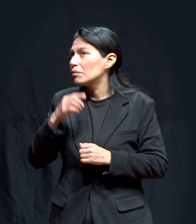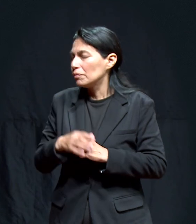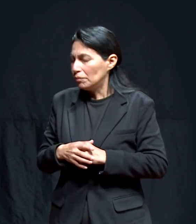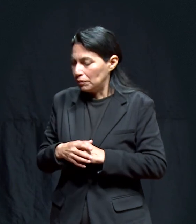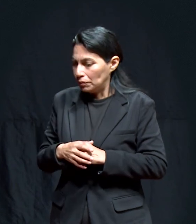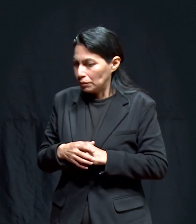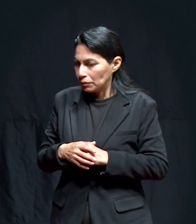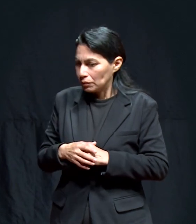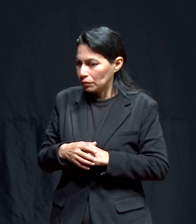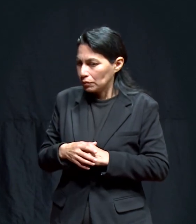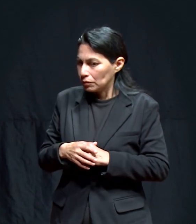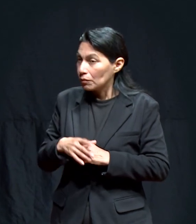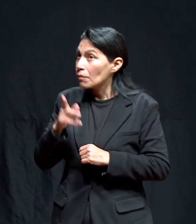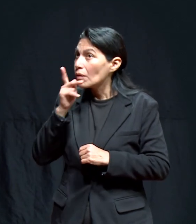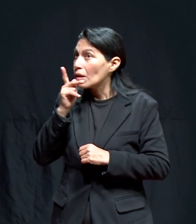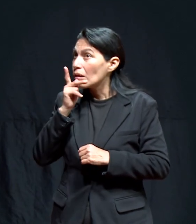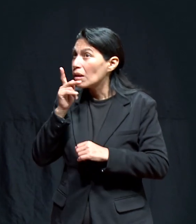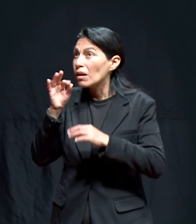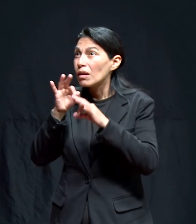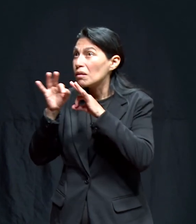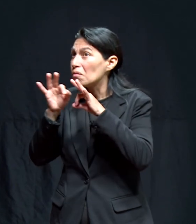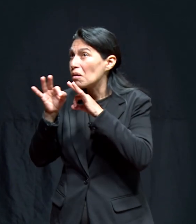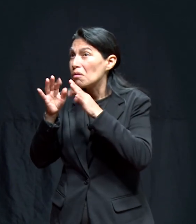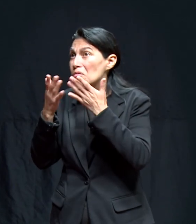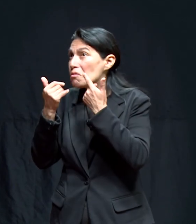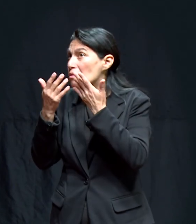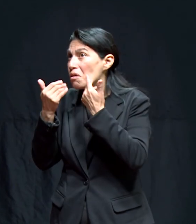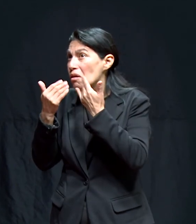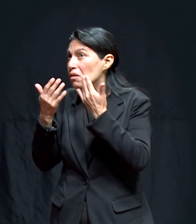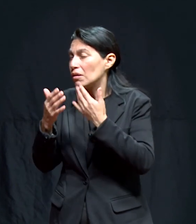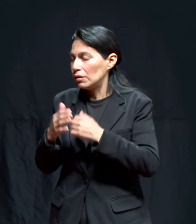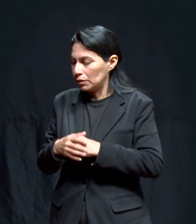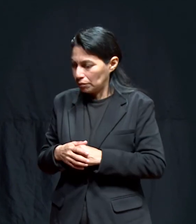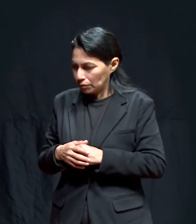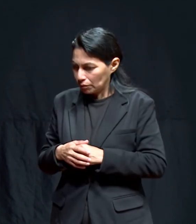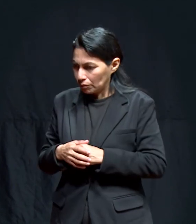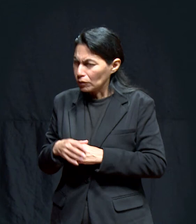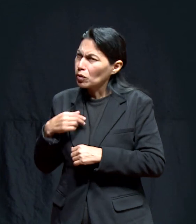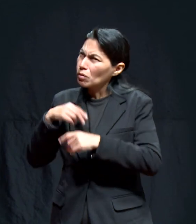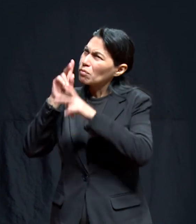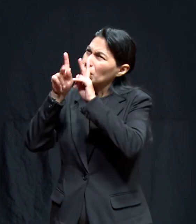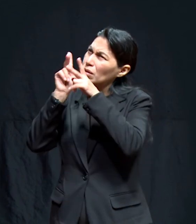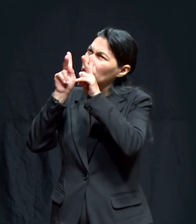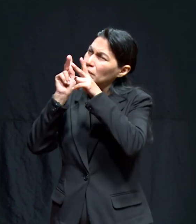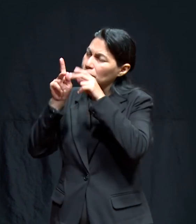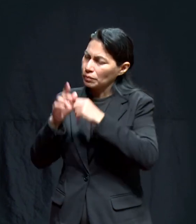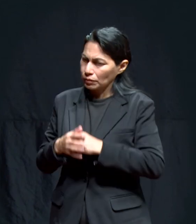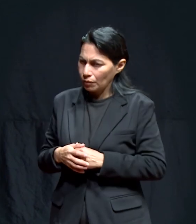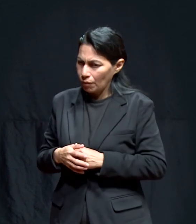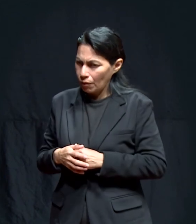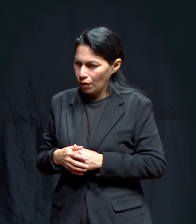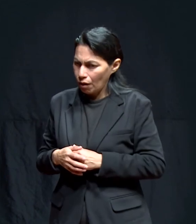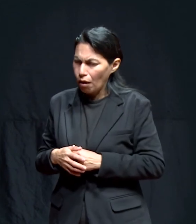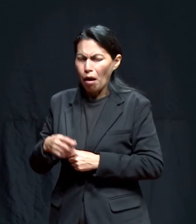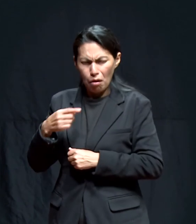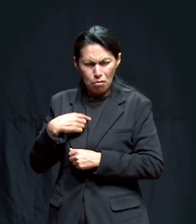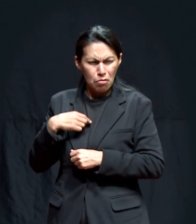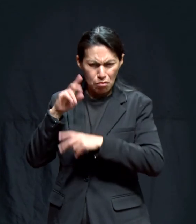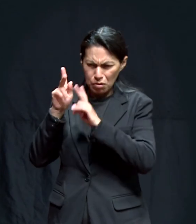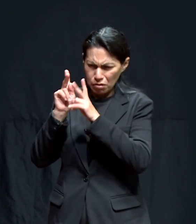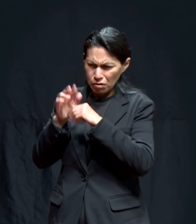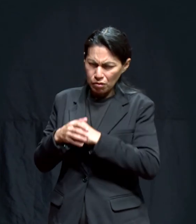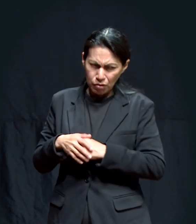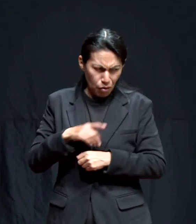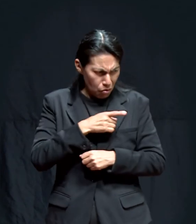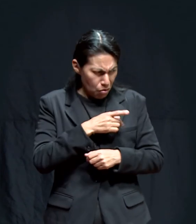ya nada más le digo sabes padre que ya no tenemos trabajo así yo así platico con él usted habla